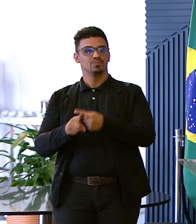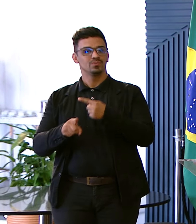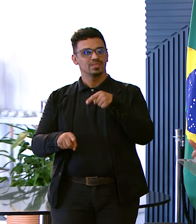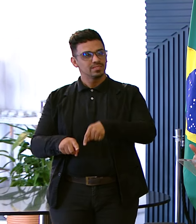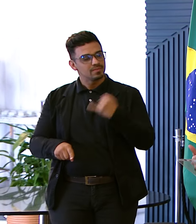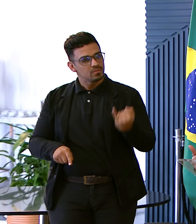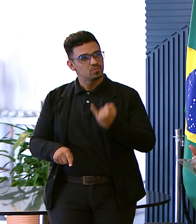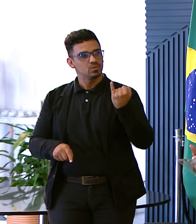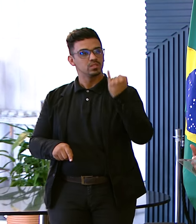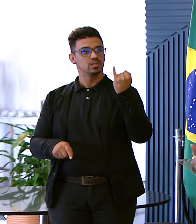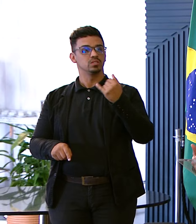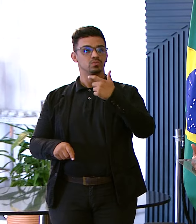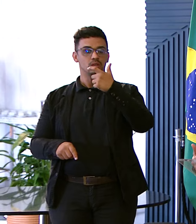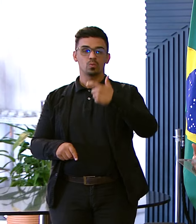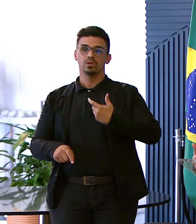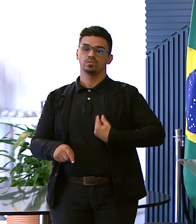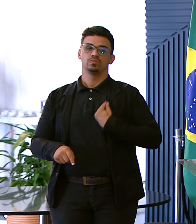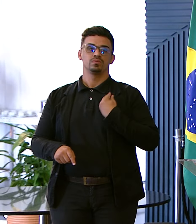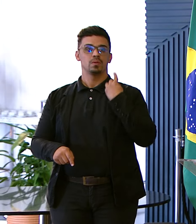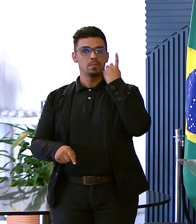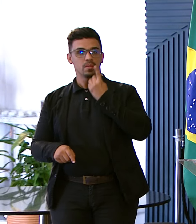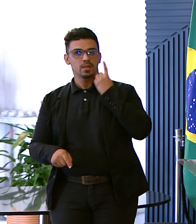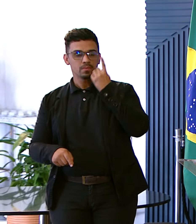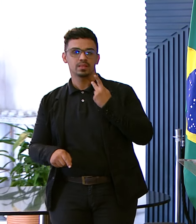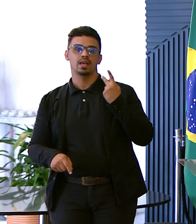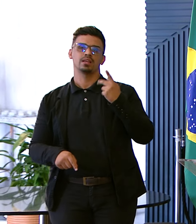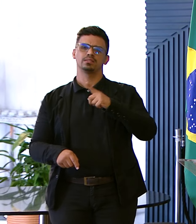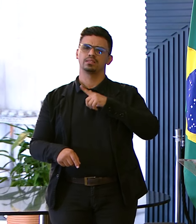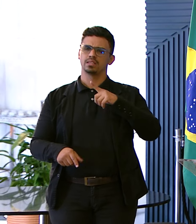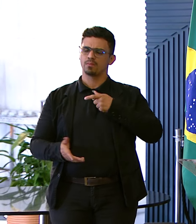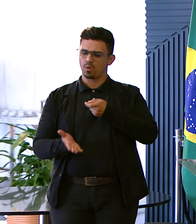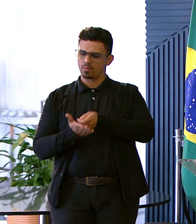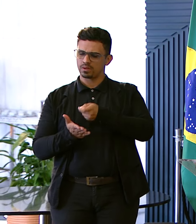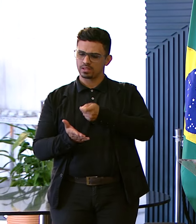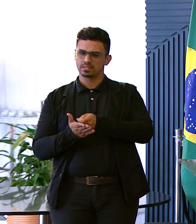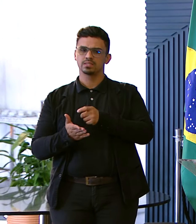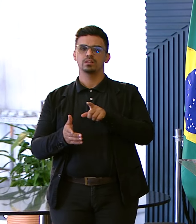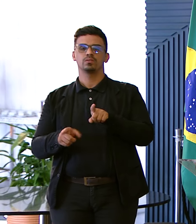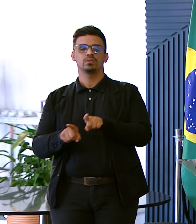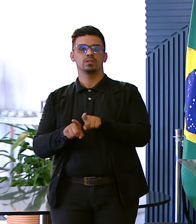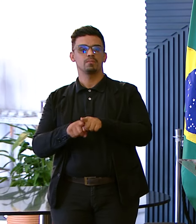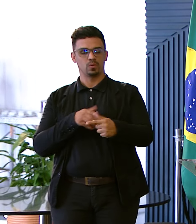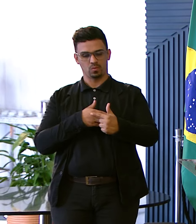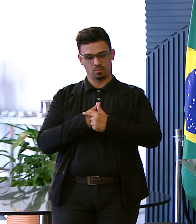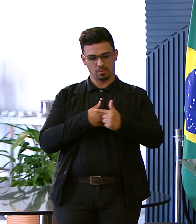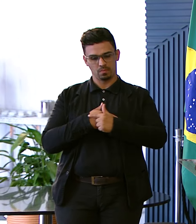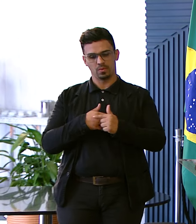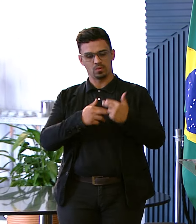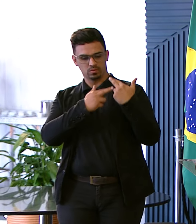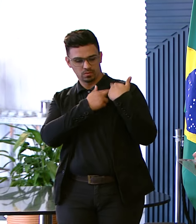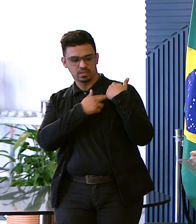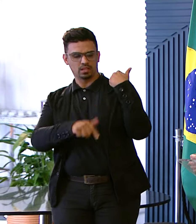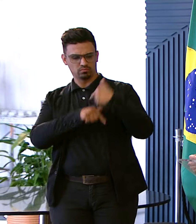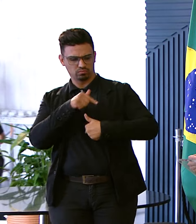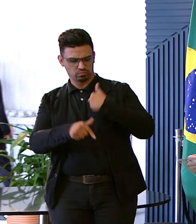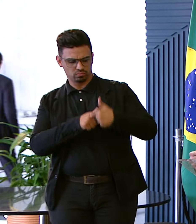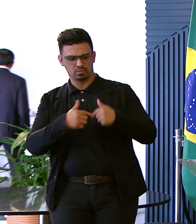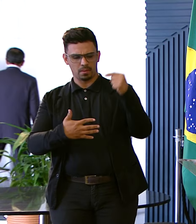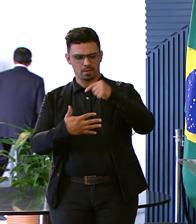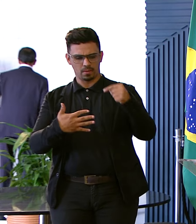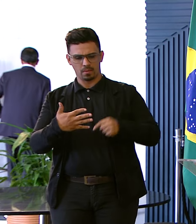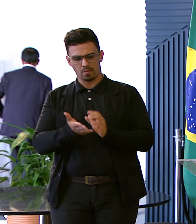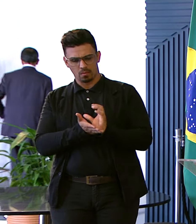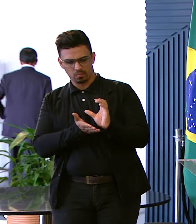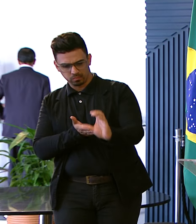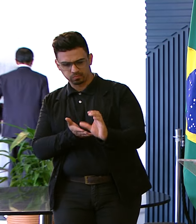mais Que enquanto parlamentares Nós tenhamos O dever E a obrigação De poder Trazer todos os investimentos